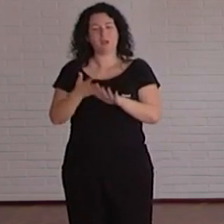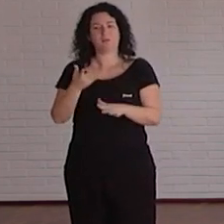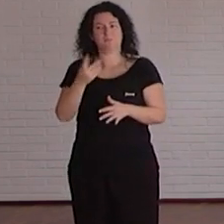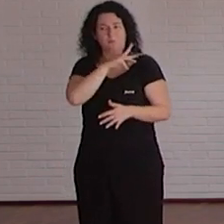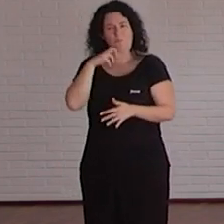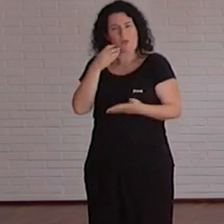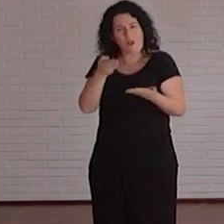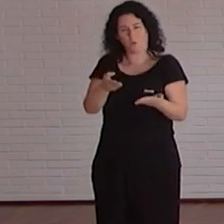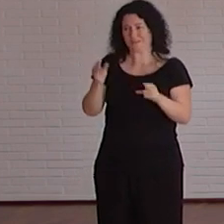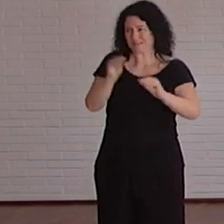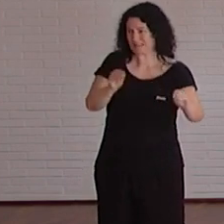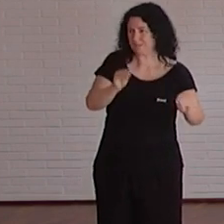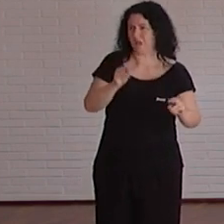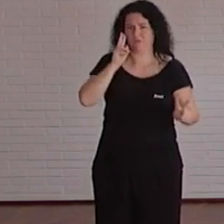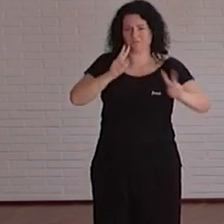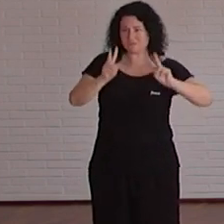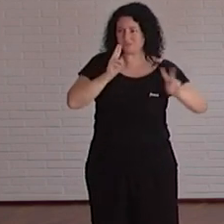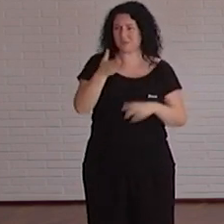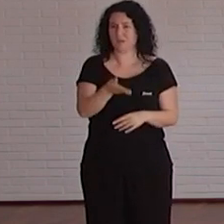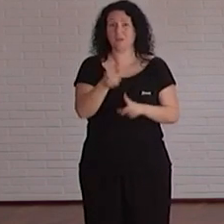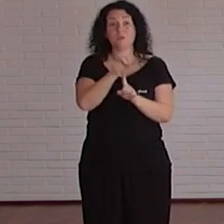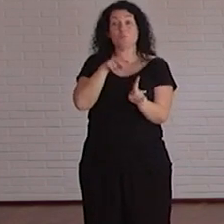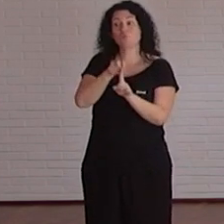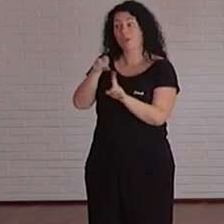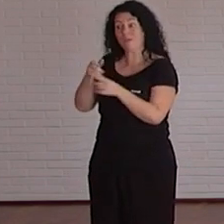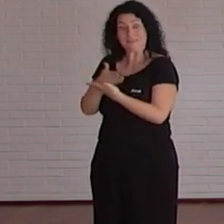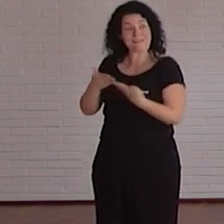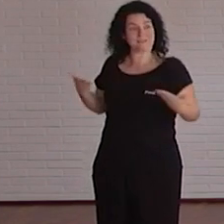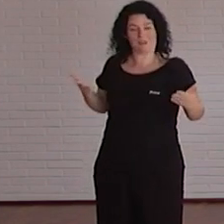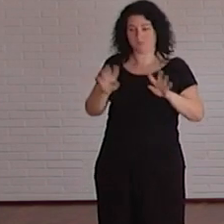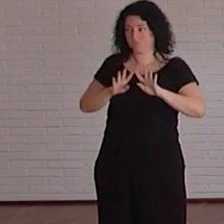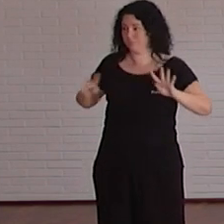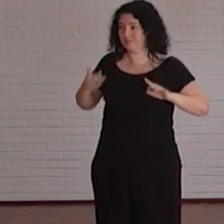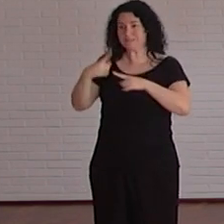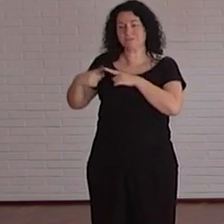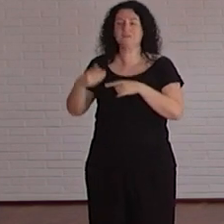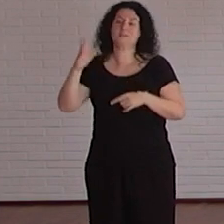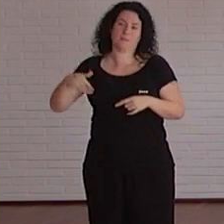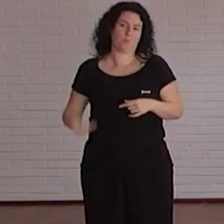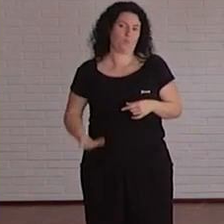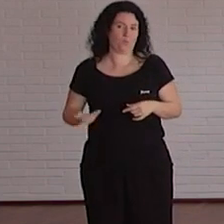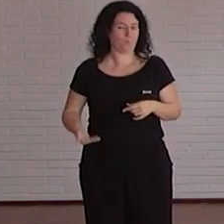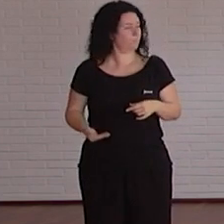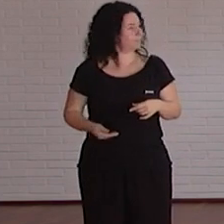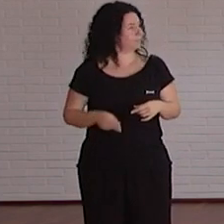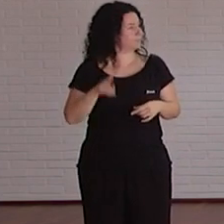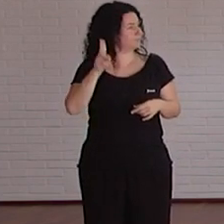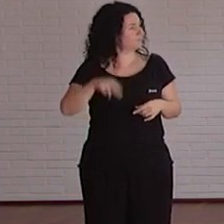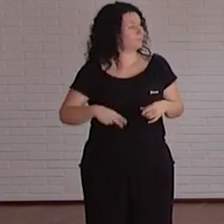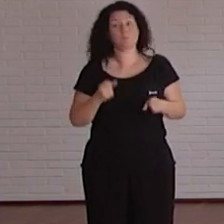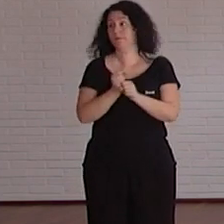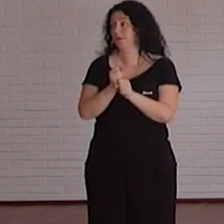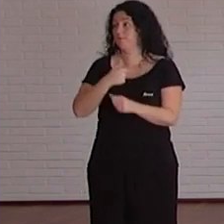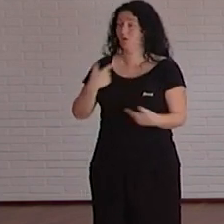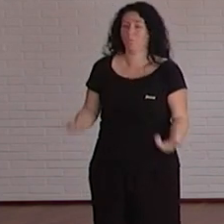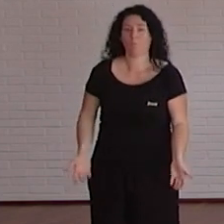contar con diferentes visiones en este sentido me parece que es muy acertada y luego me habéis dado muchísimo trabajo porque se han hecho tantos anuncios